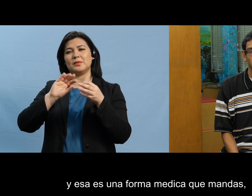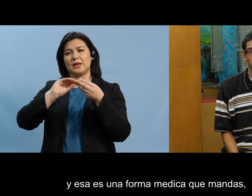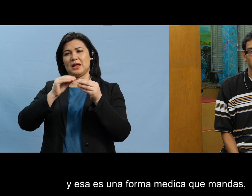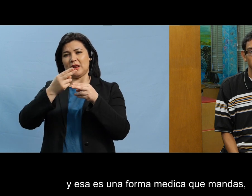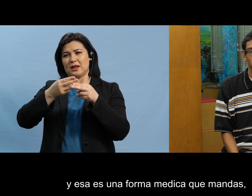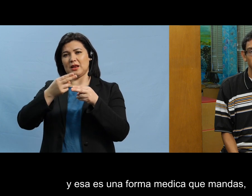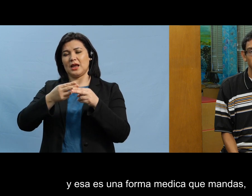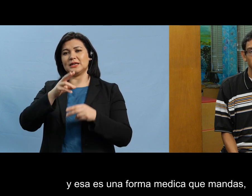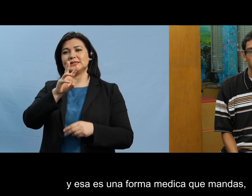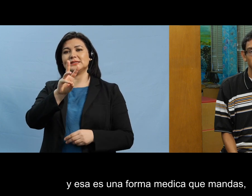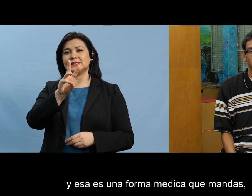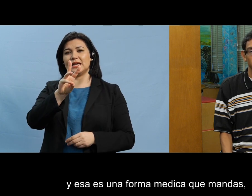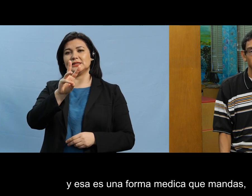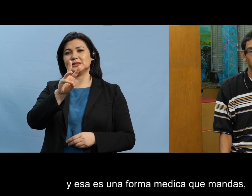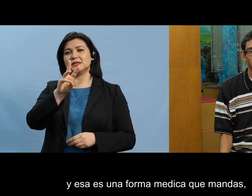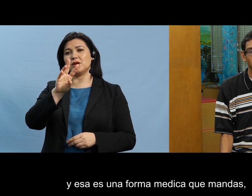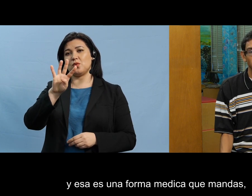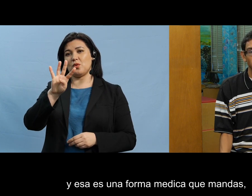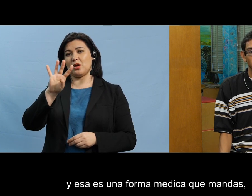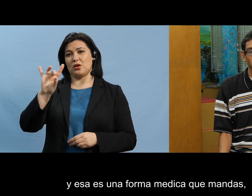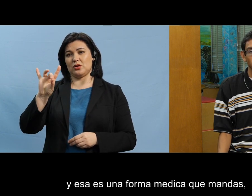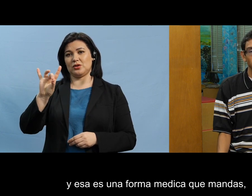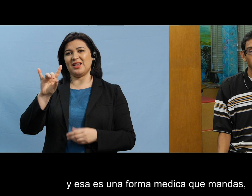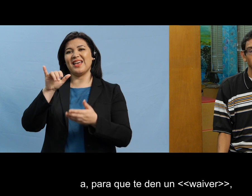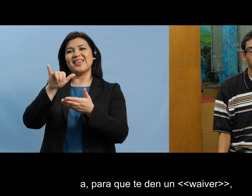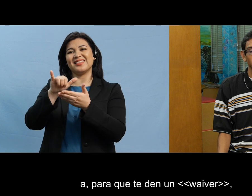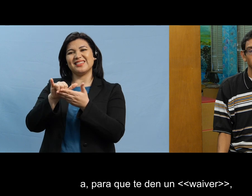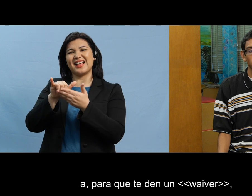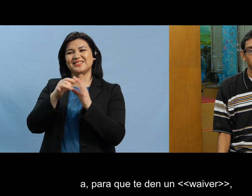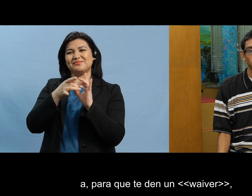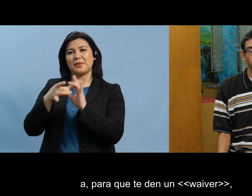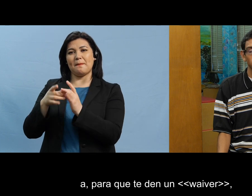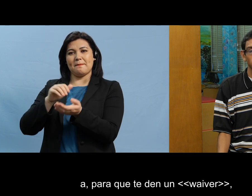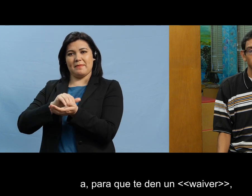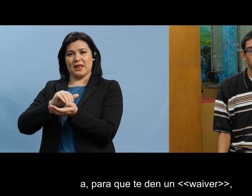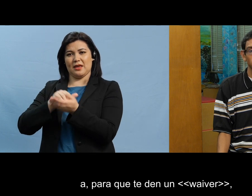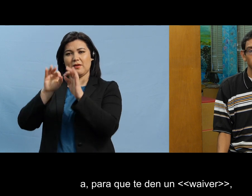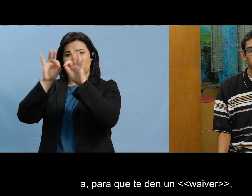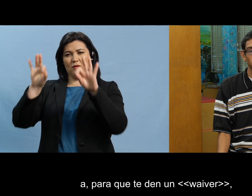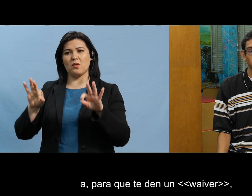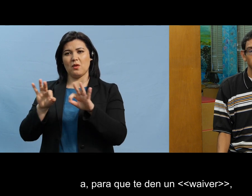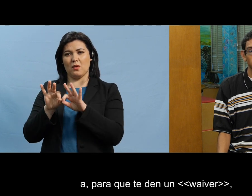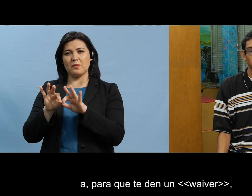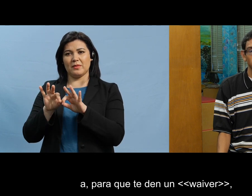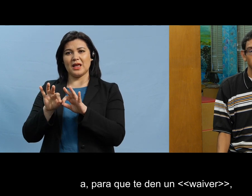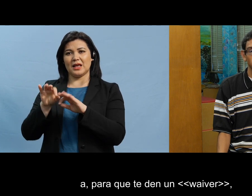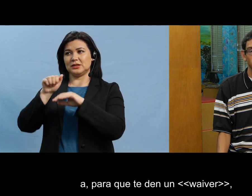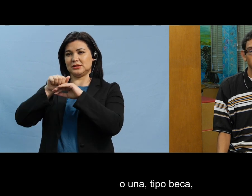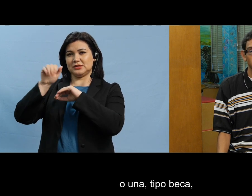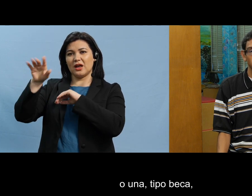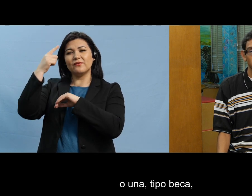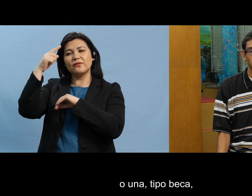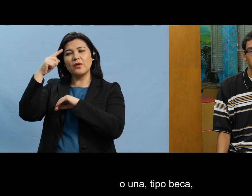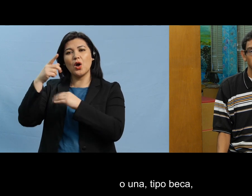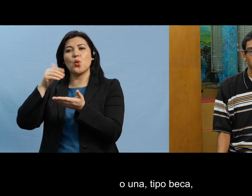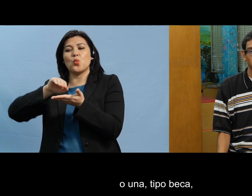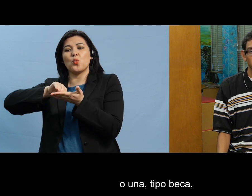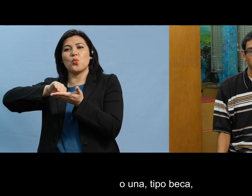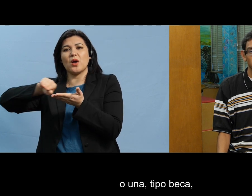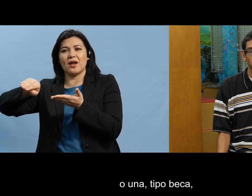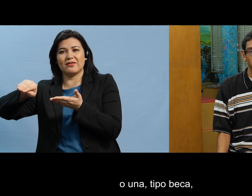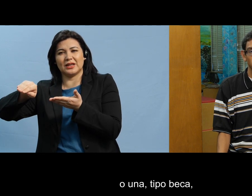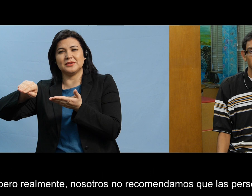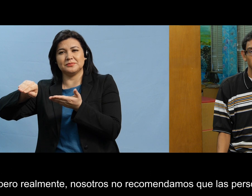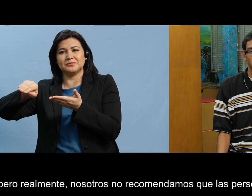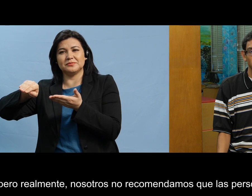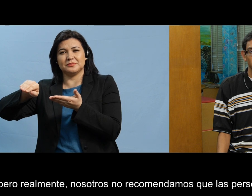y esa es una forma médica que mandas para que te den un waiver o una tipo